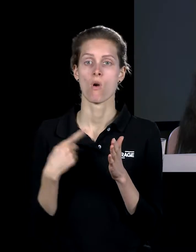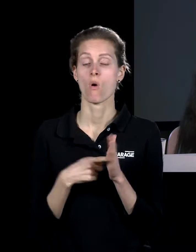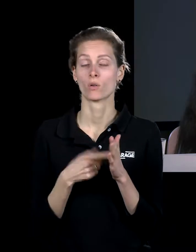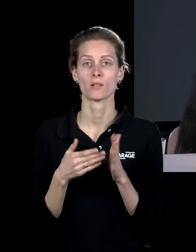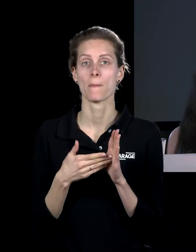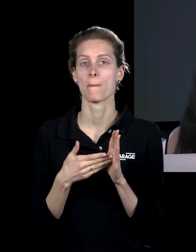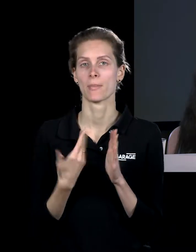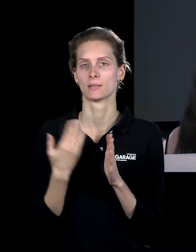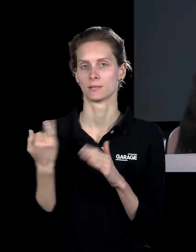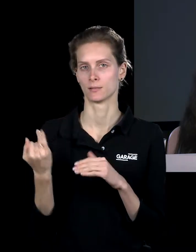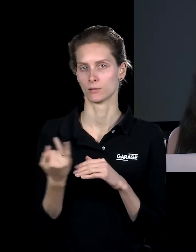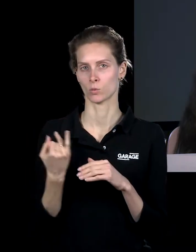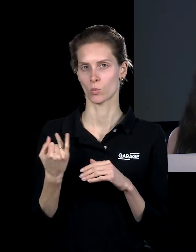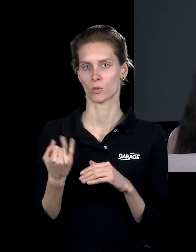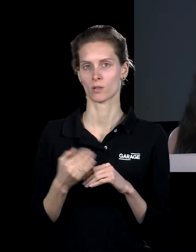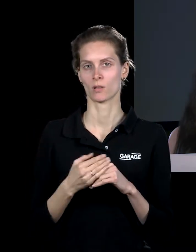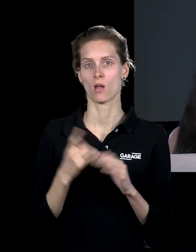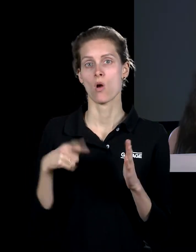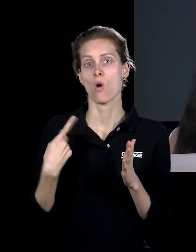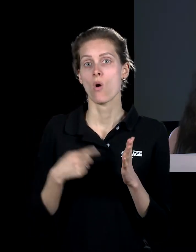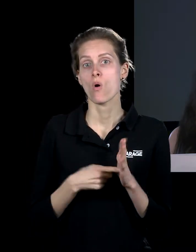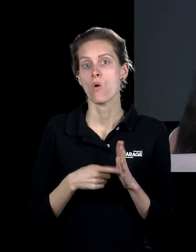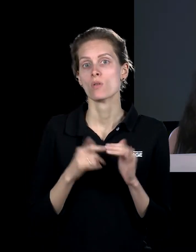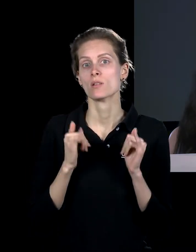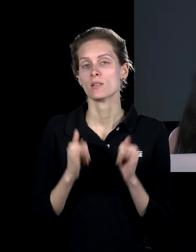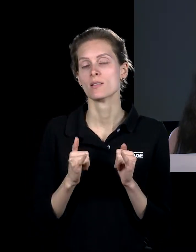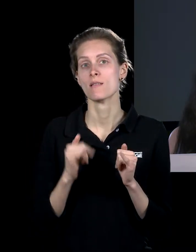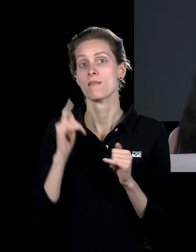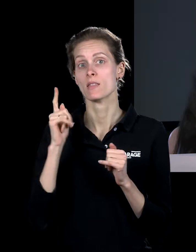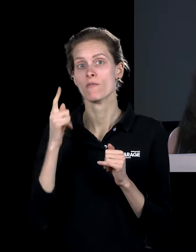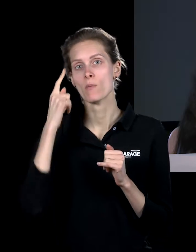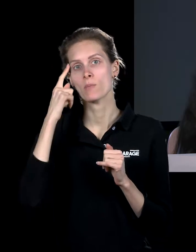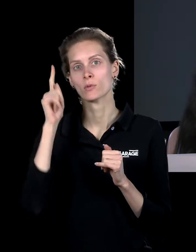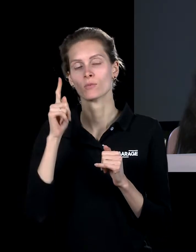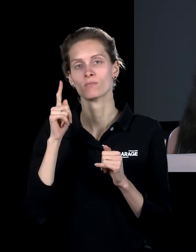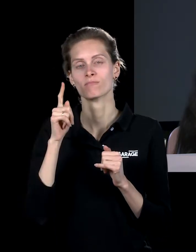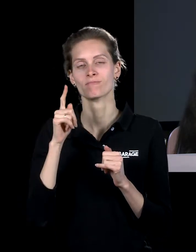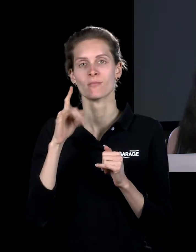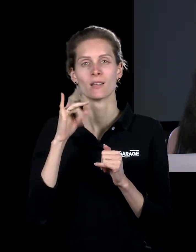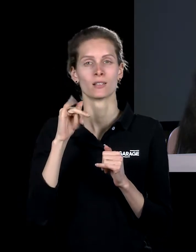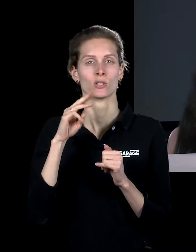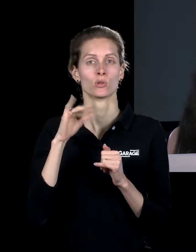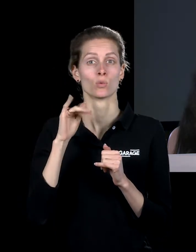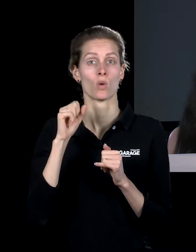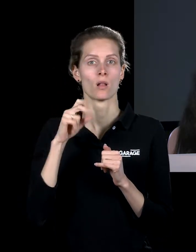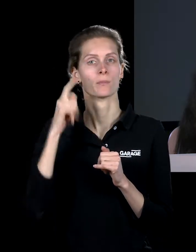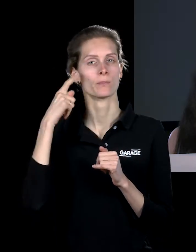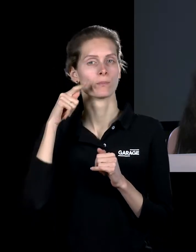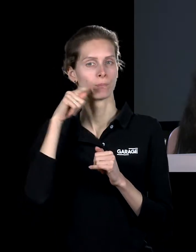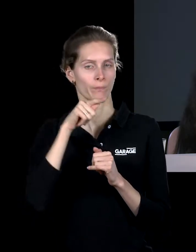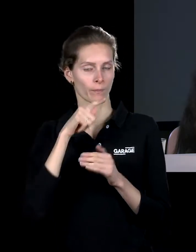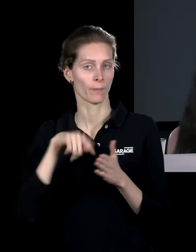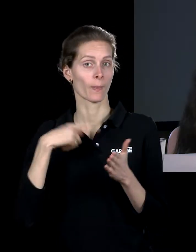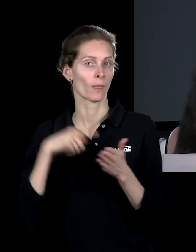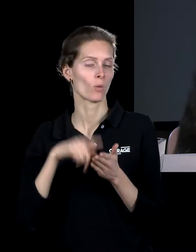истории, городок на лоне природы. Для которого Уиг придумывает ритуал. Он придумывает, что у этого города, у этого поселения, у